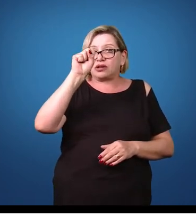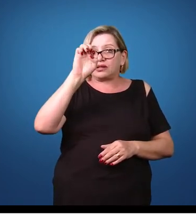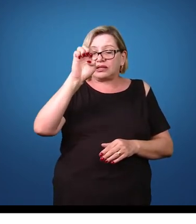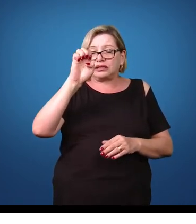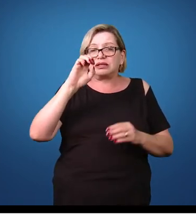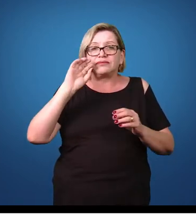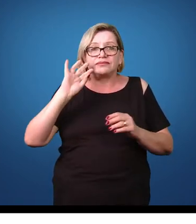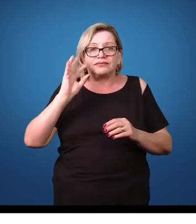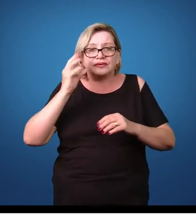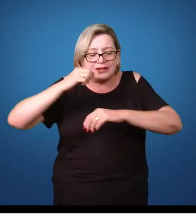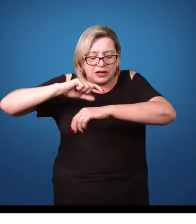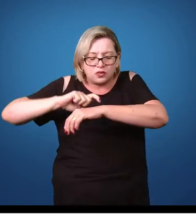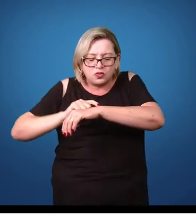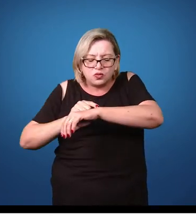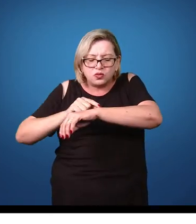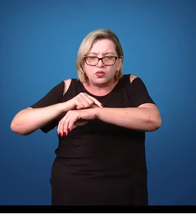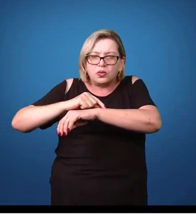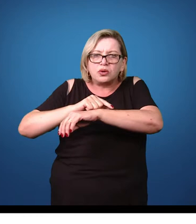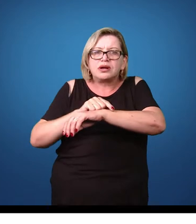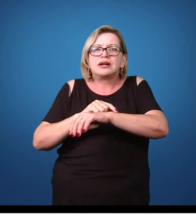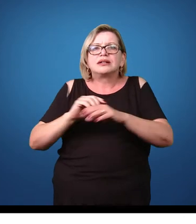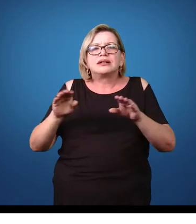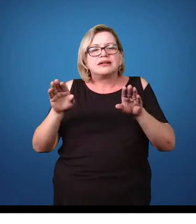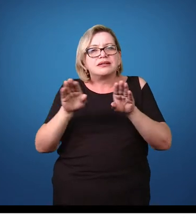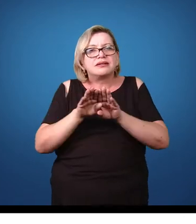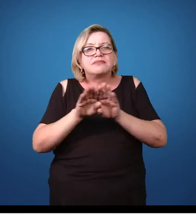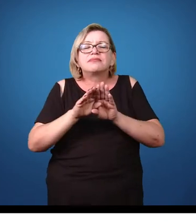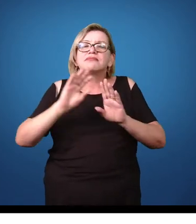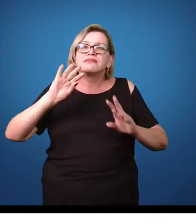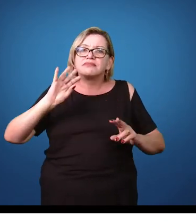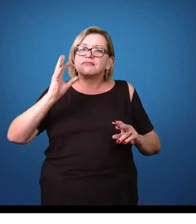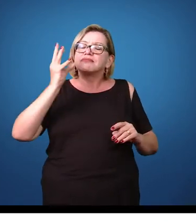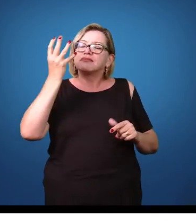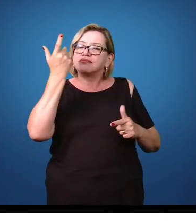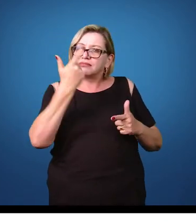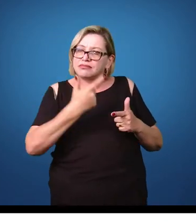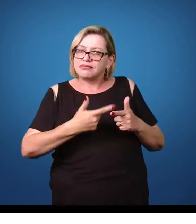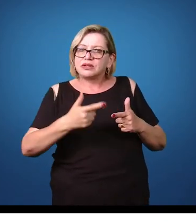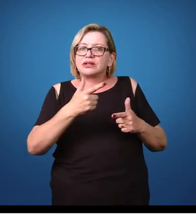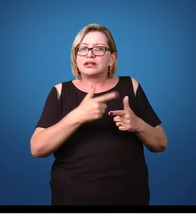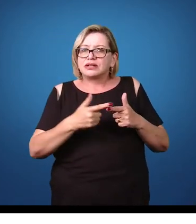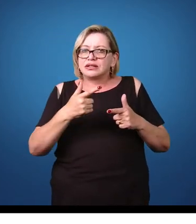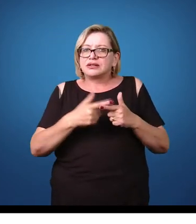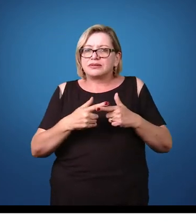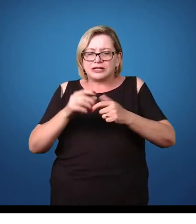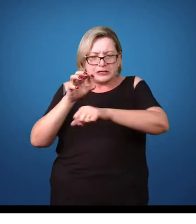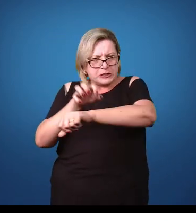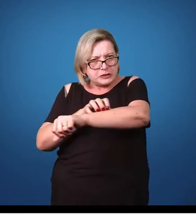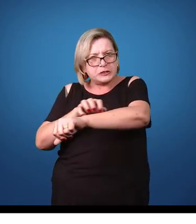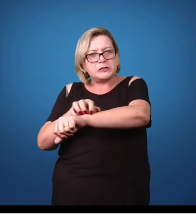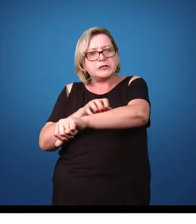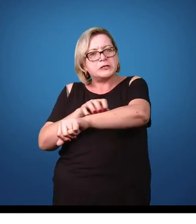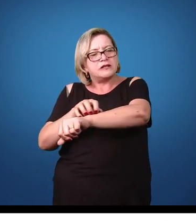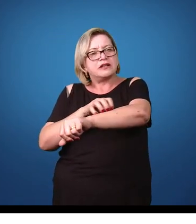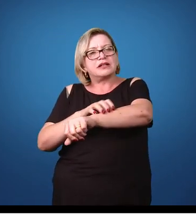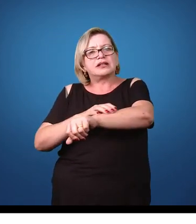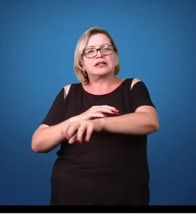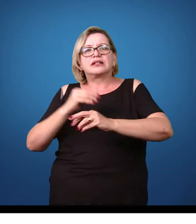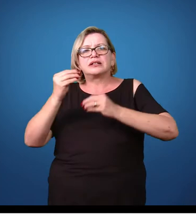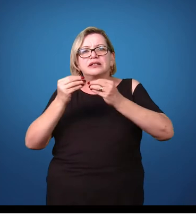ácaro, principalmente a fêmea, de formar esses túneis, de ovo depositar nessas regiões, liberar metabólitos,